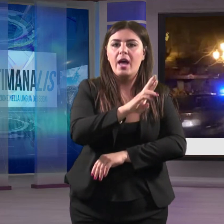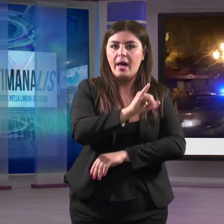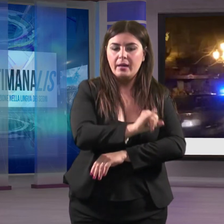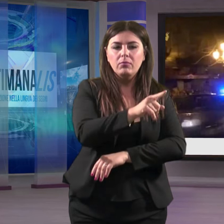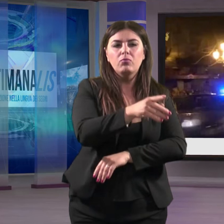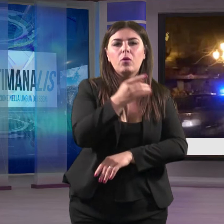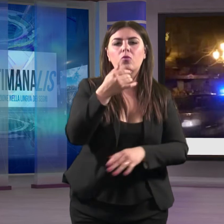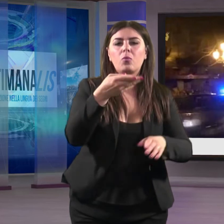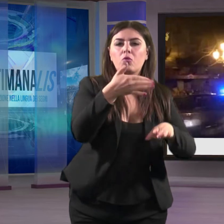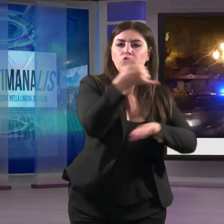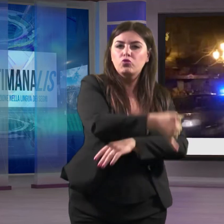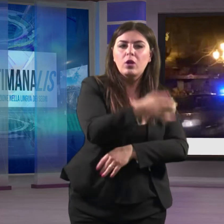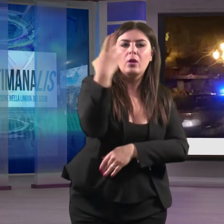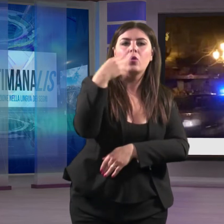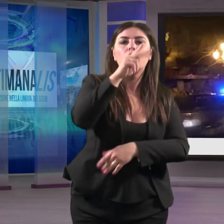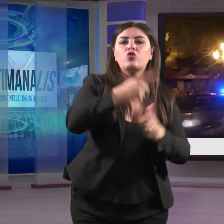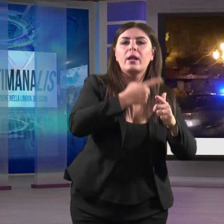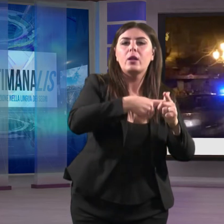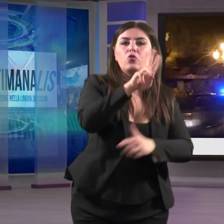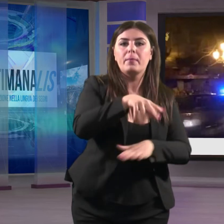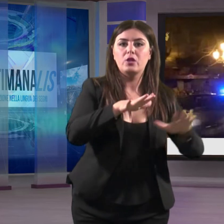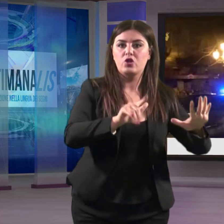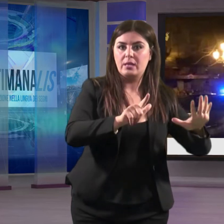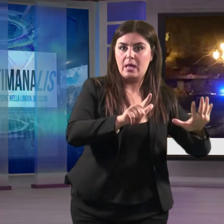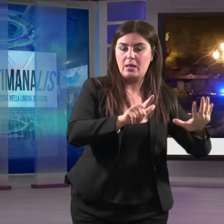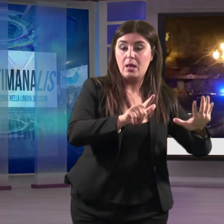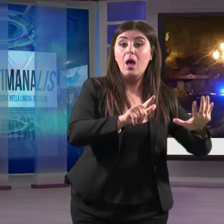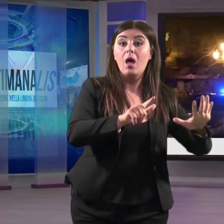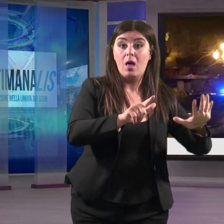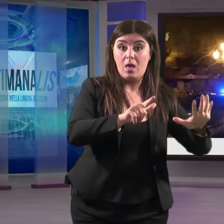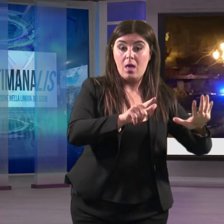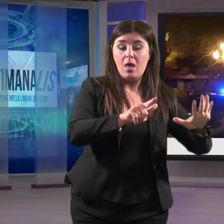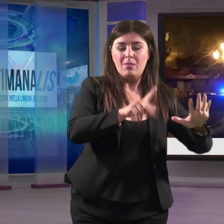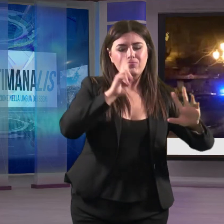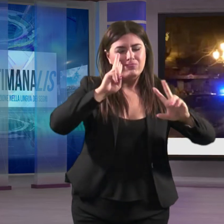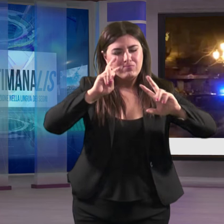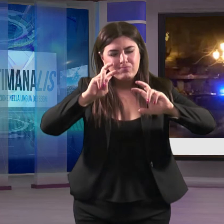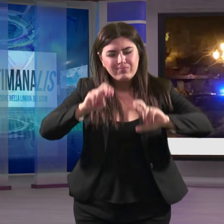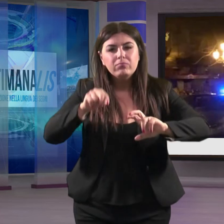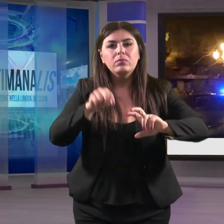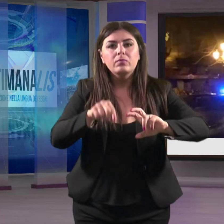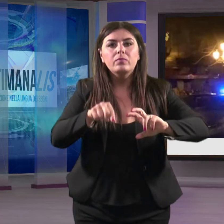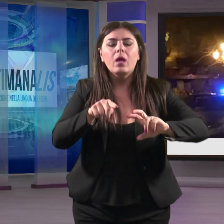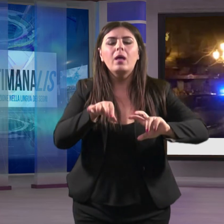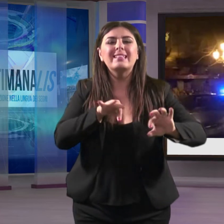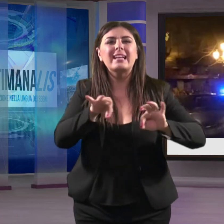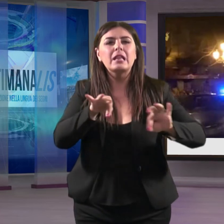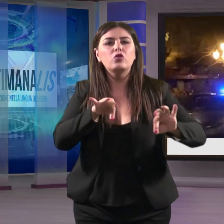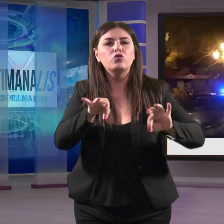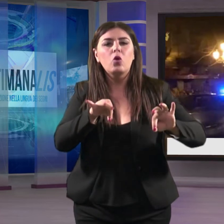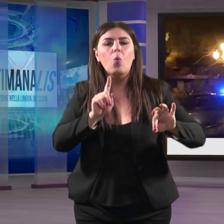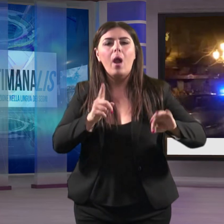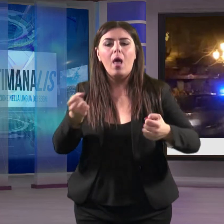nel gennaio del 2017. Decisiva per l'inchiesta, la funzione strategica di una